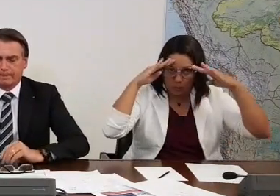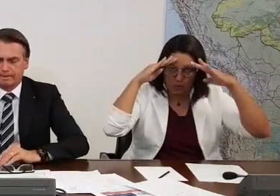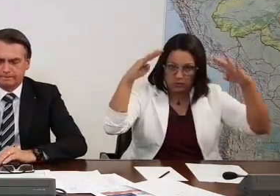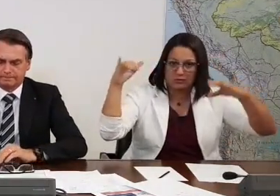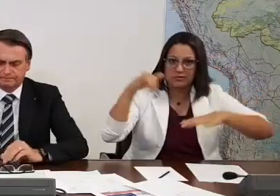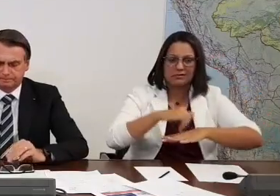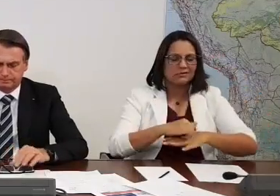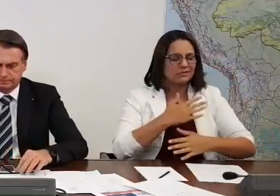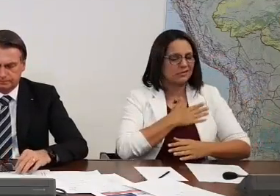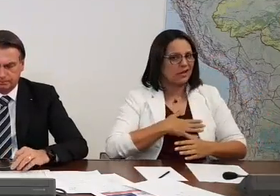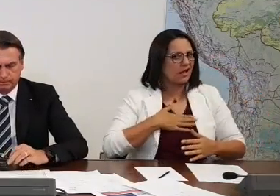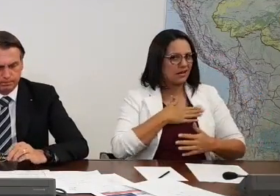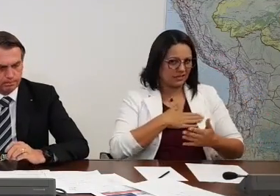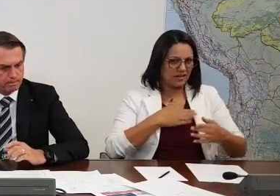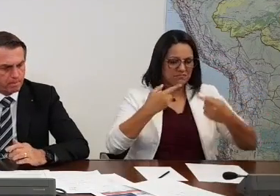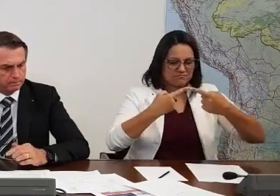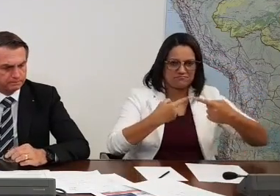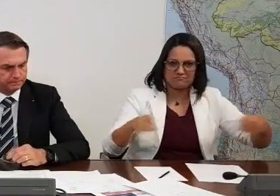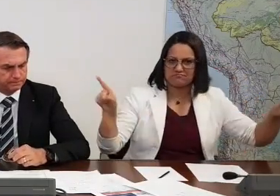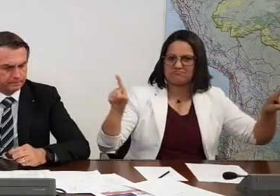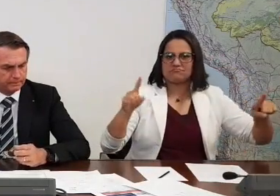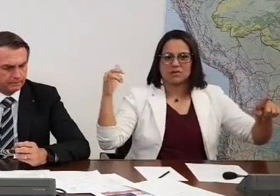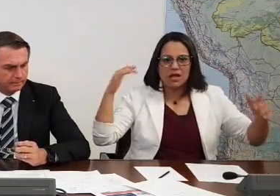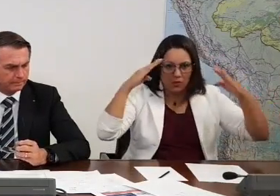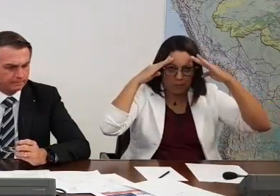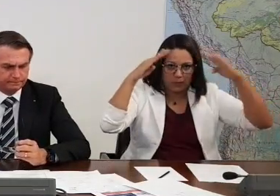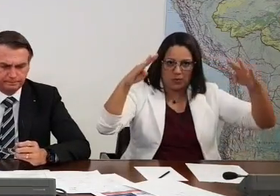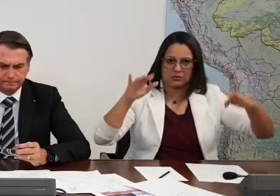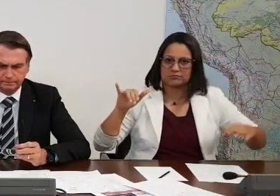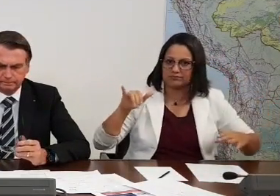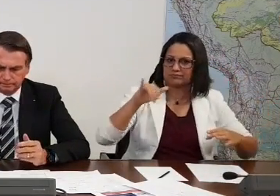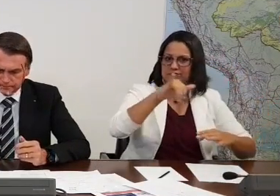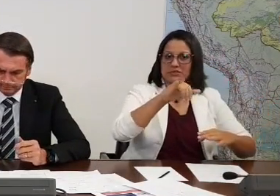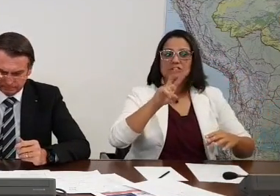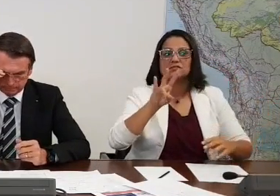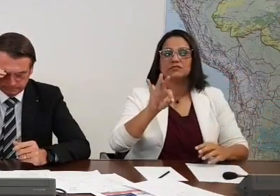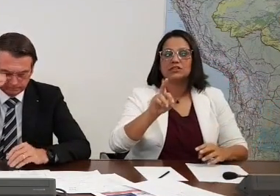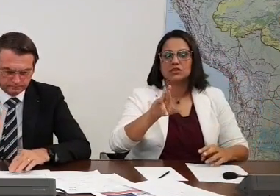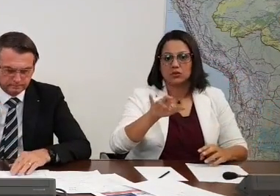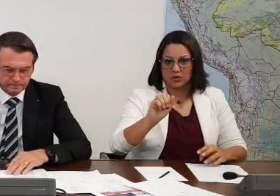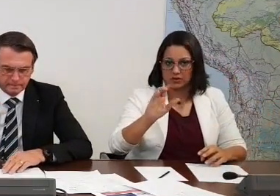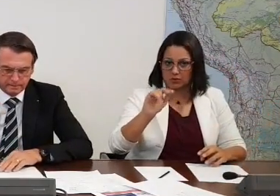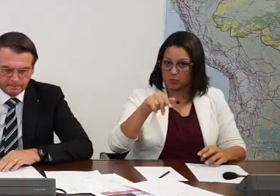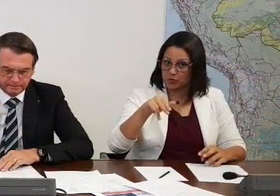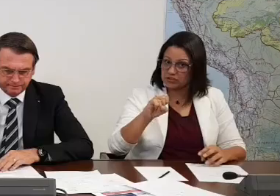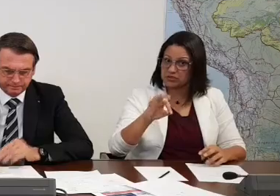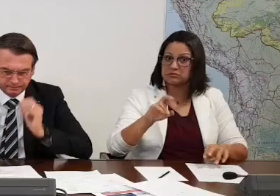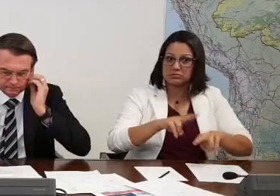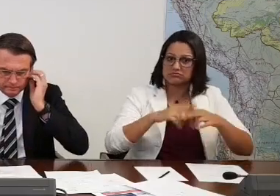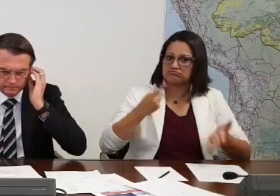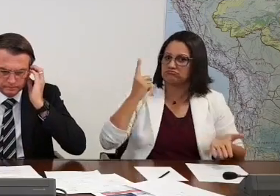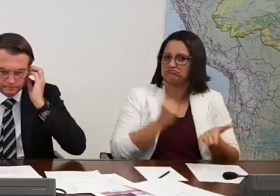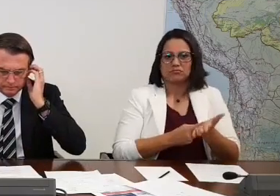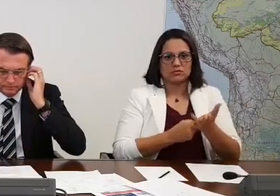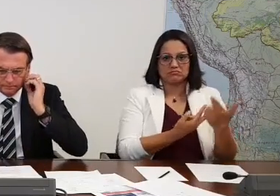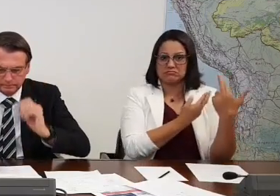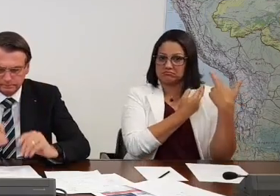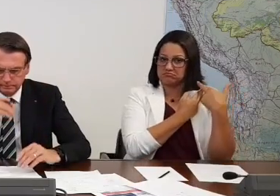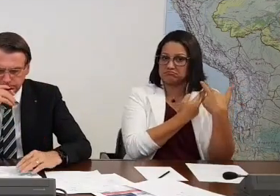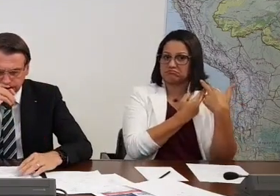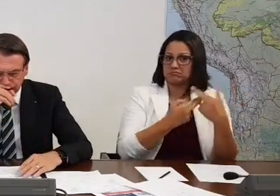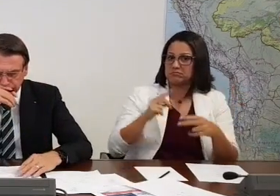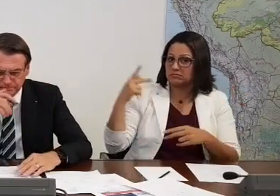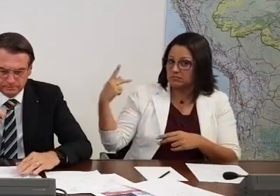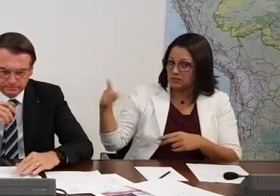grande inaugurar o aeroporto de Vitória da Conquista, porque representa, no final das contas, o compromisso do governo Jair Bolsonaro com a